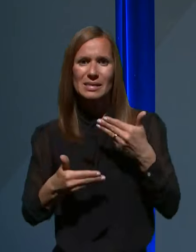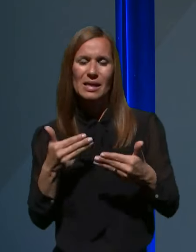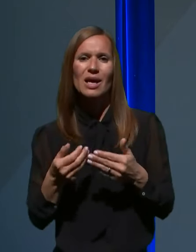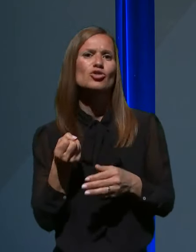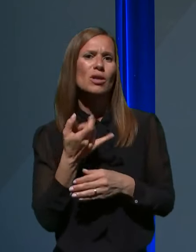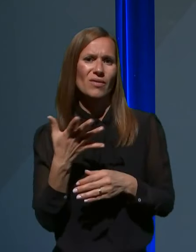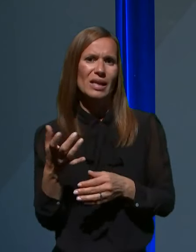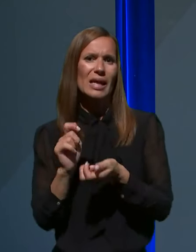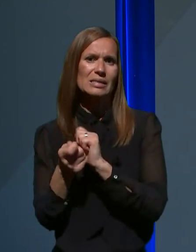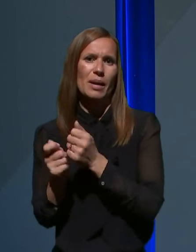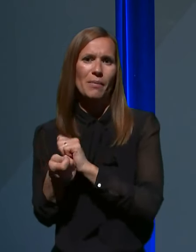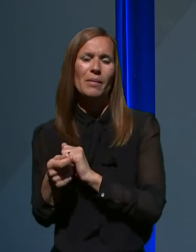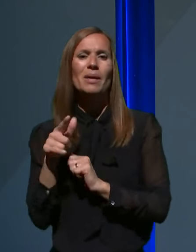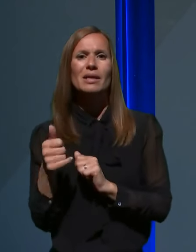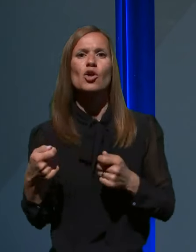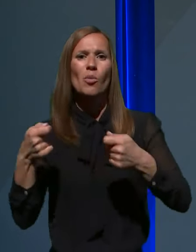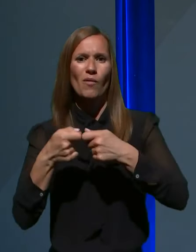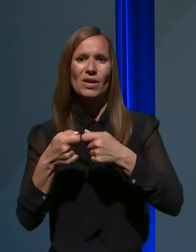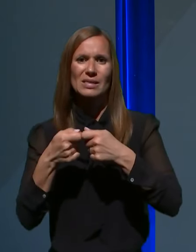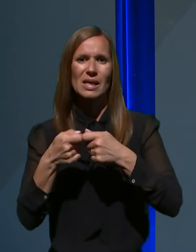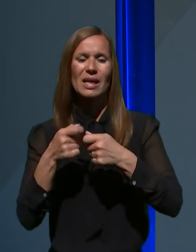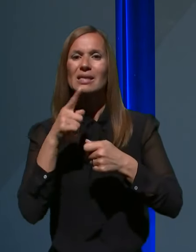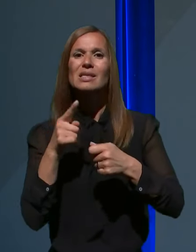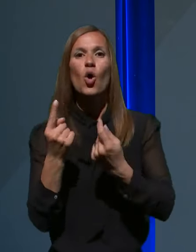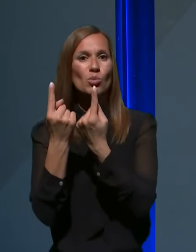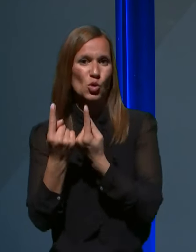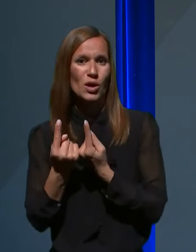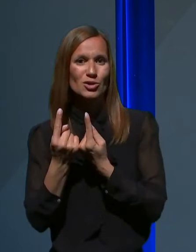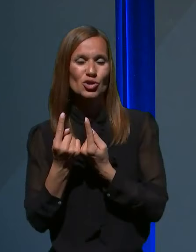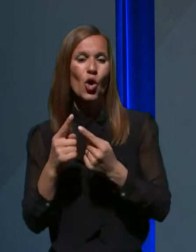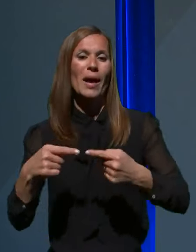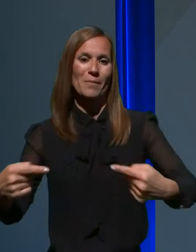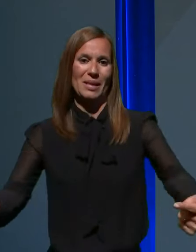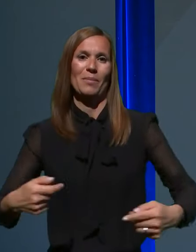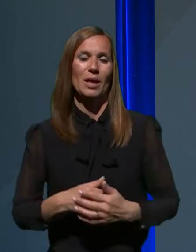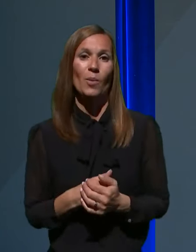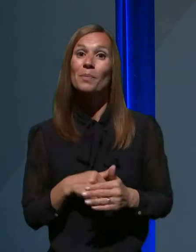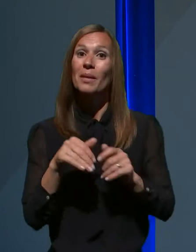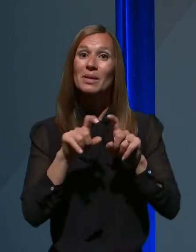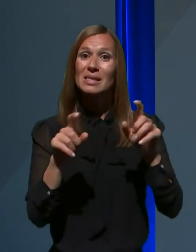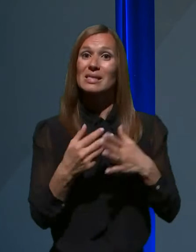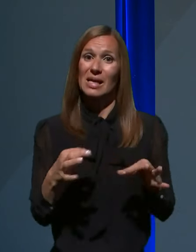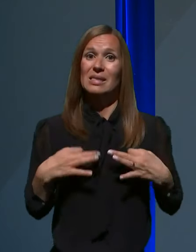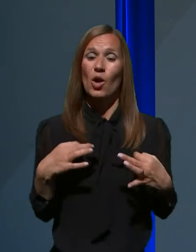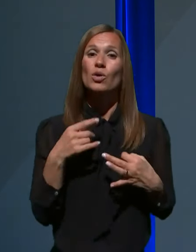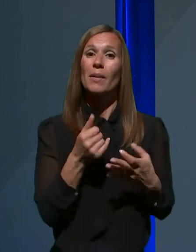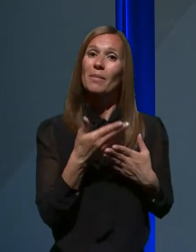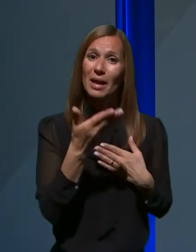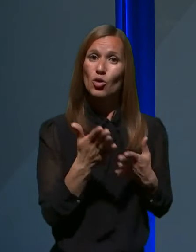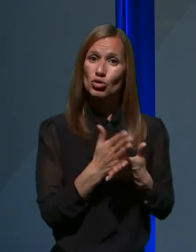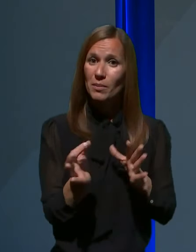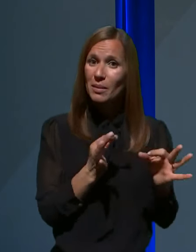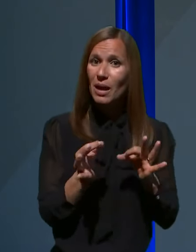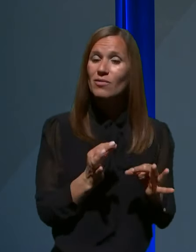spremembe, ki so povezane z pač obstoječo epidemijo. Ministerstvo za zdravje je predlog pripravilo, težko pa